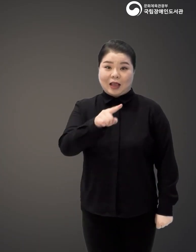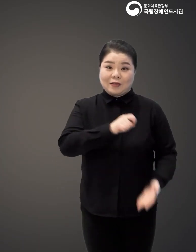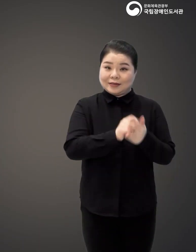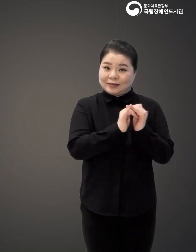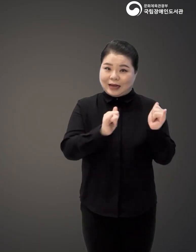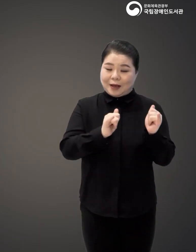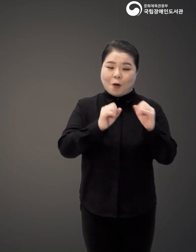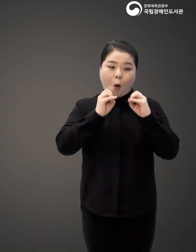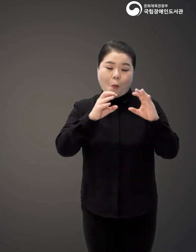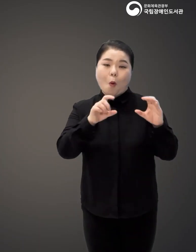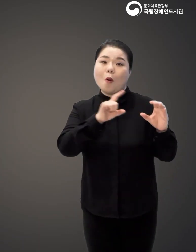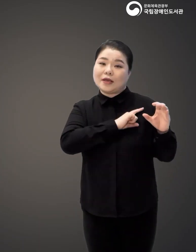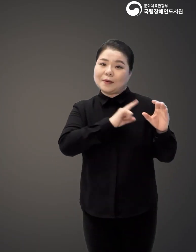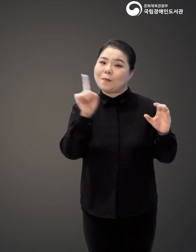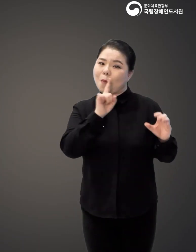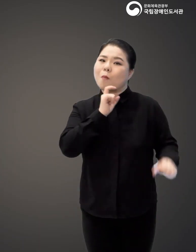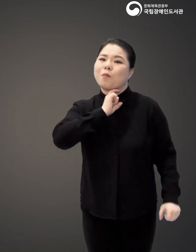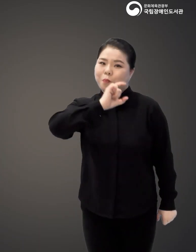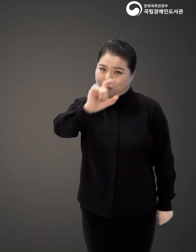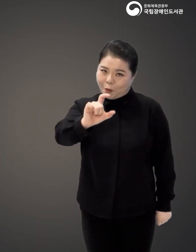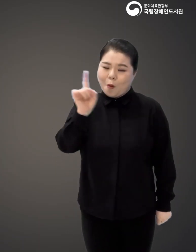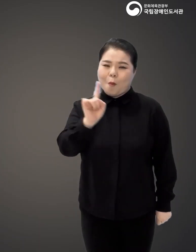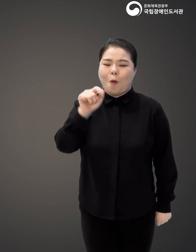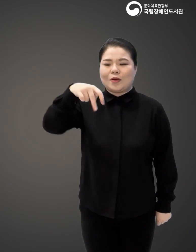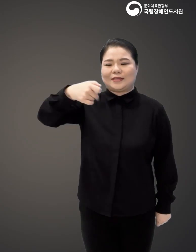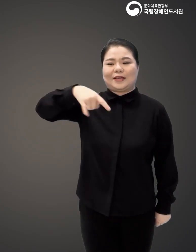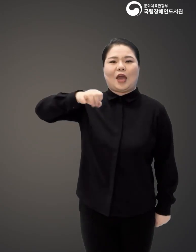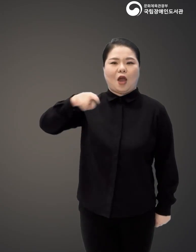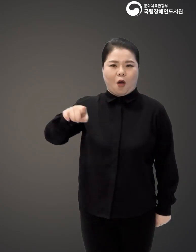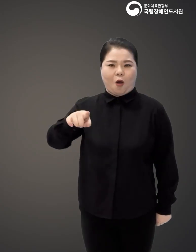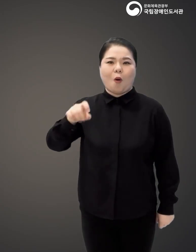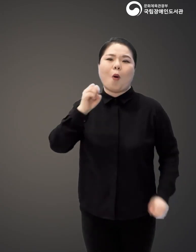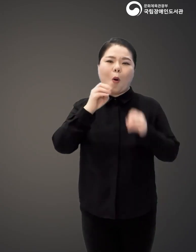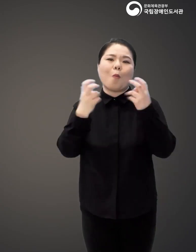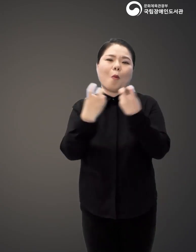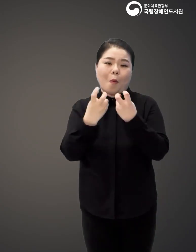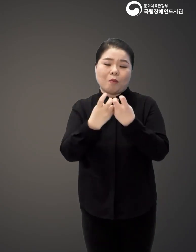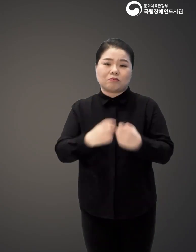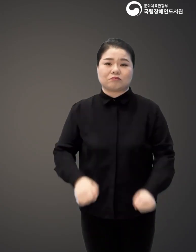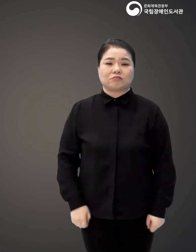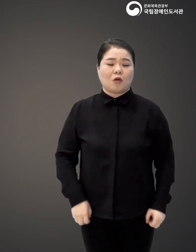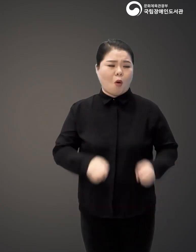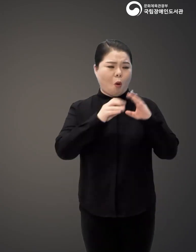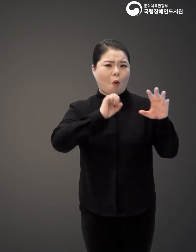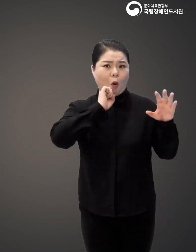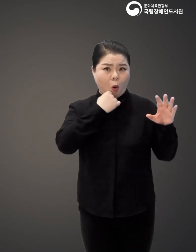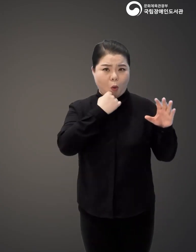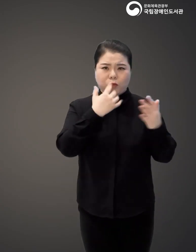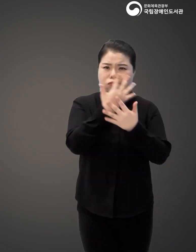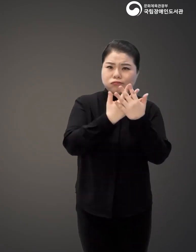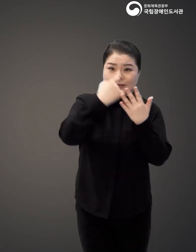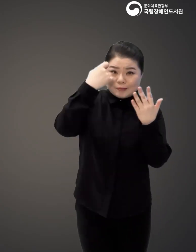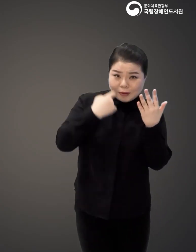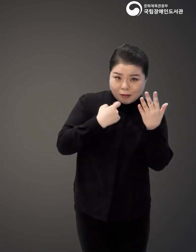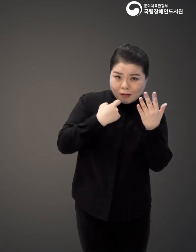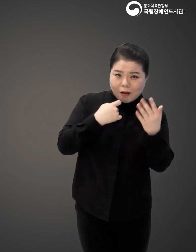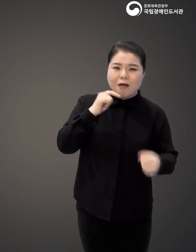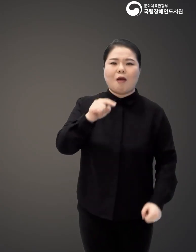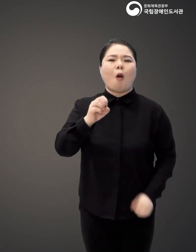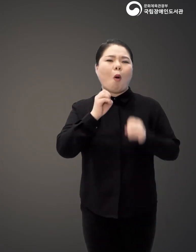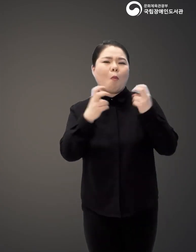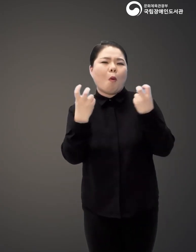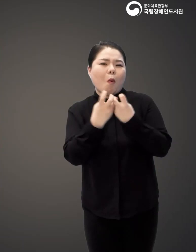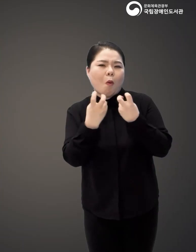저자는 스퀘어 홍보법이라 명명했는데요. 홍보가 어렵고 막연하게만 느껴지신다면 그리고 홍보에 대해